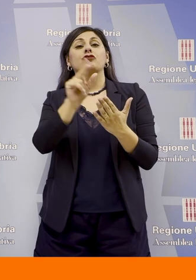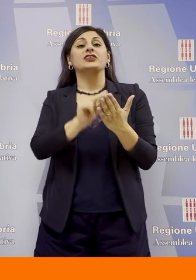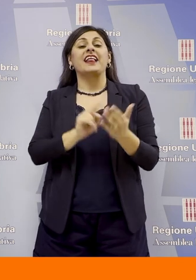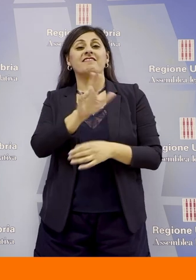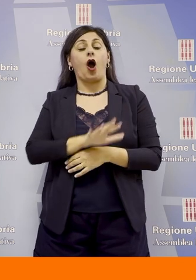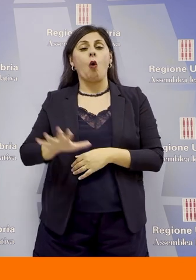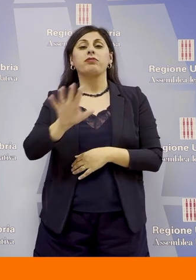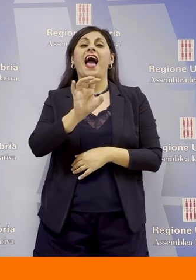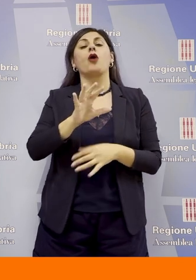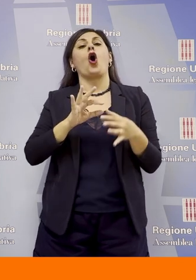'Umbria, Eleonora Pace.